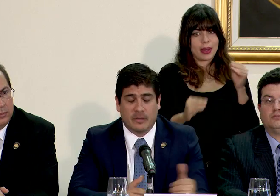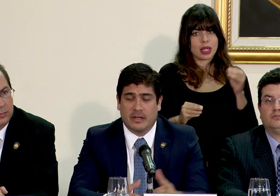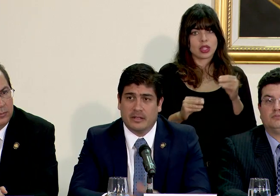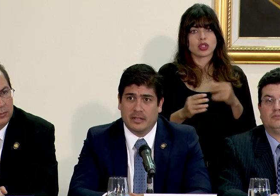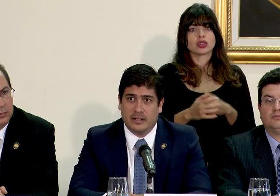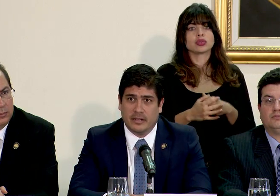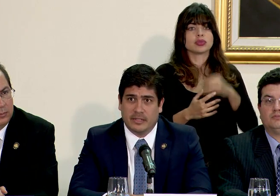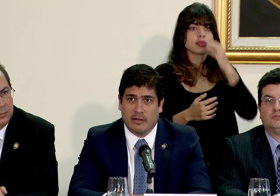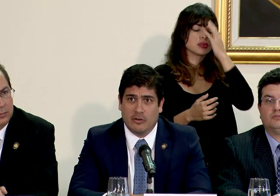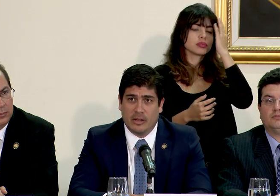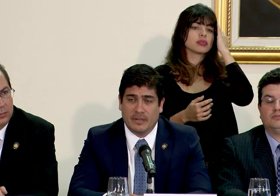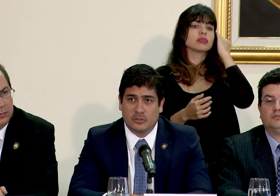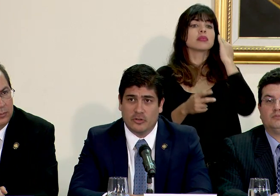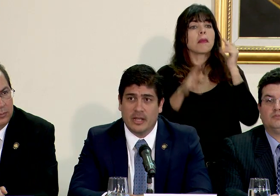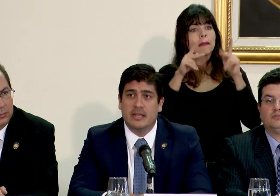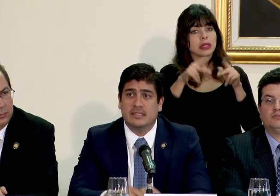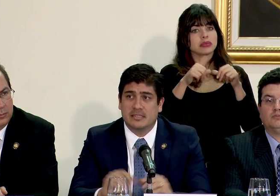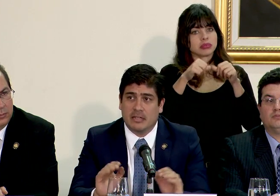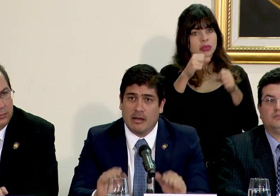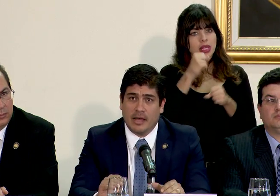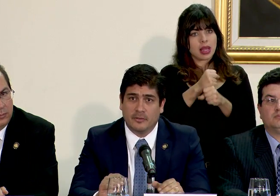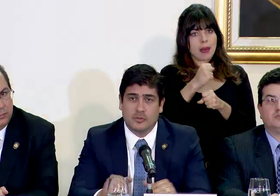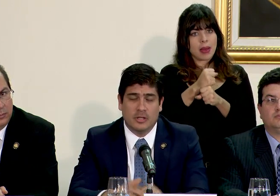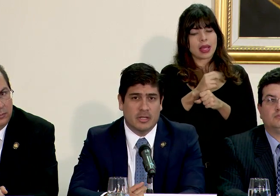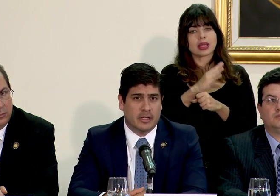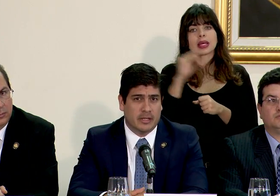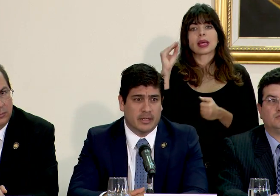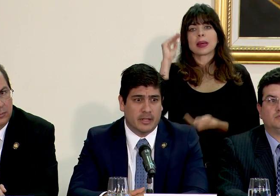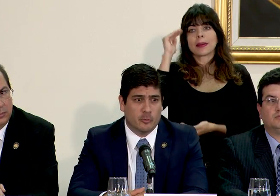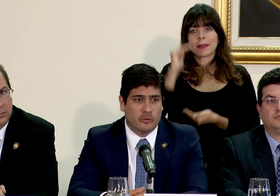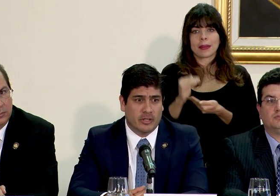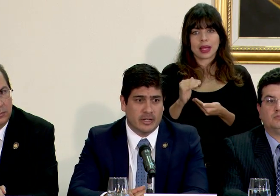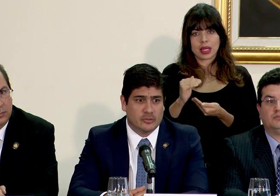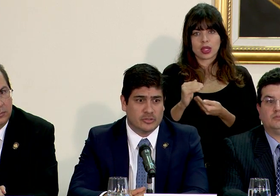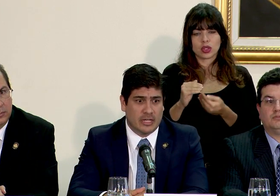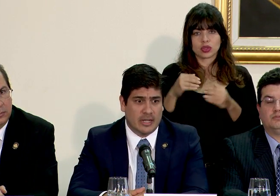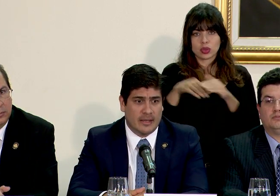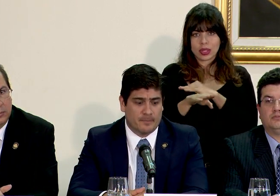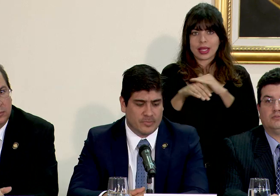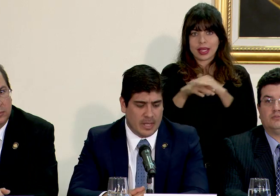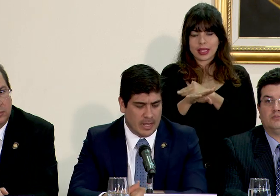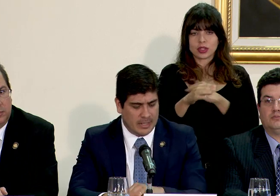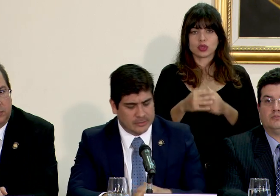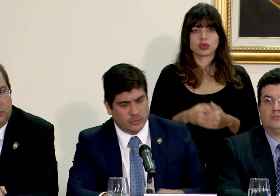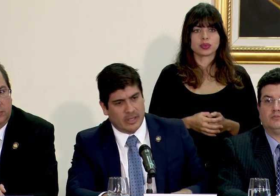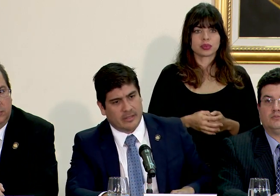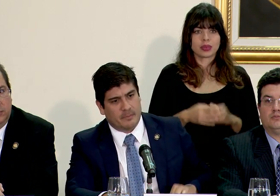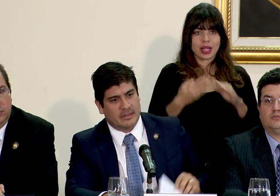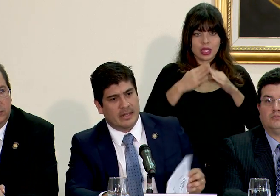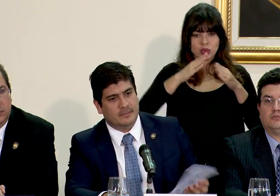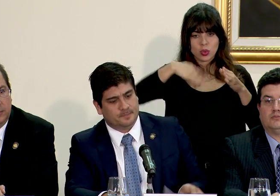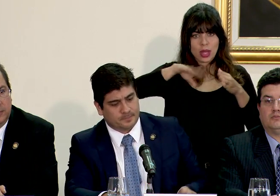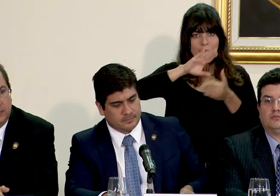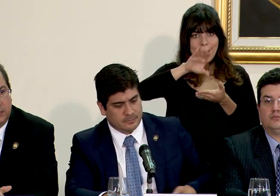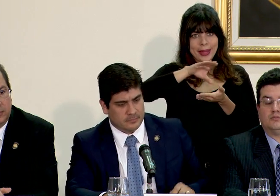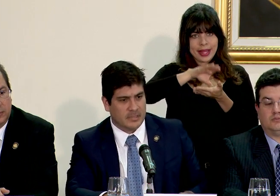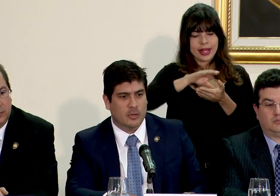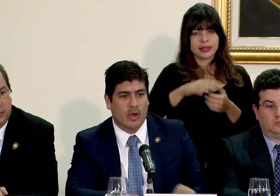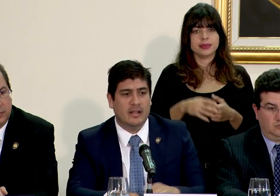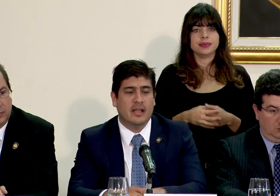conserva el trabajo de la persona y se está bajando el número de ingresos a la ciudad capital.